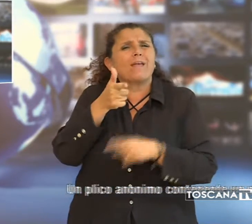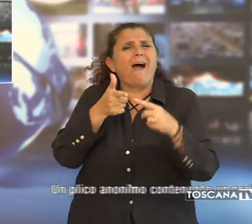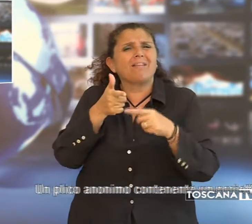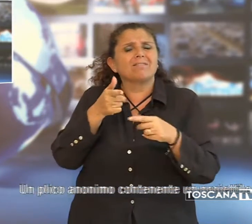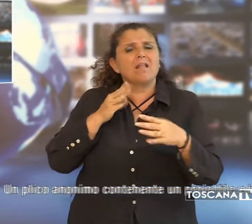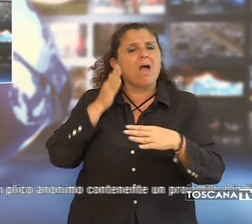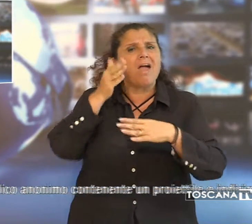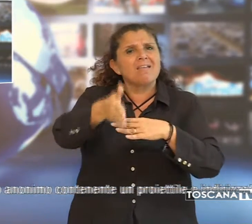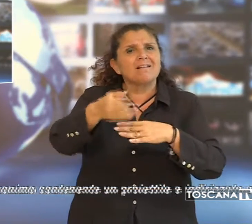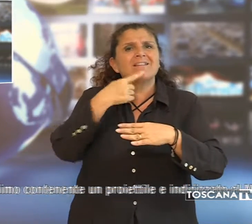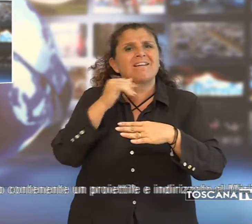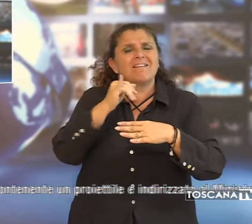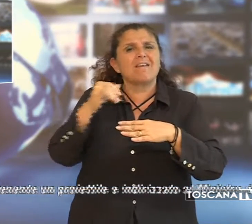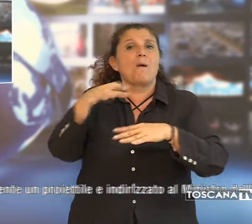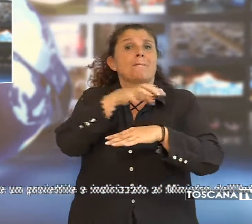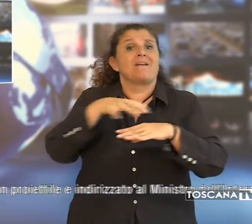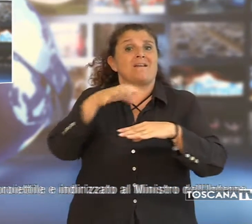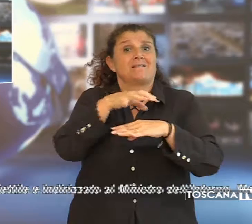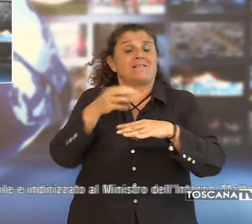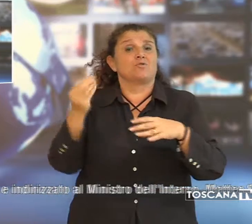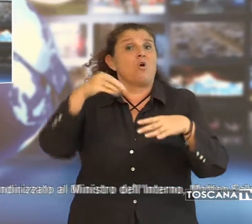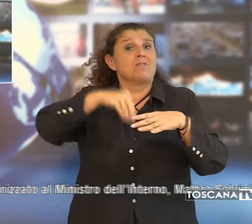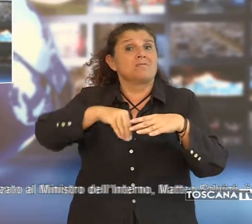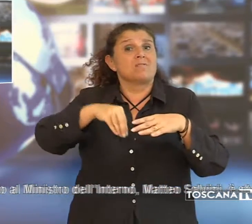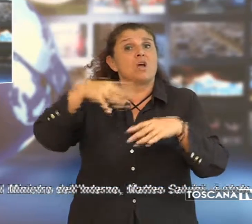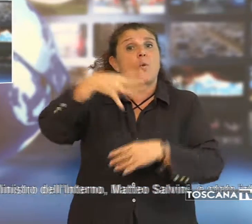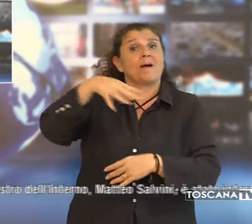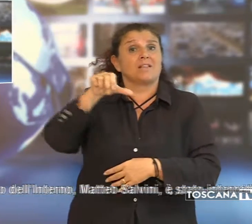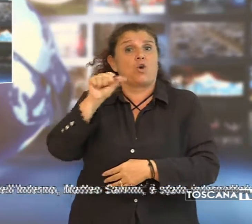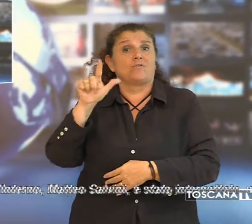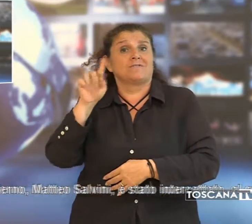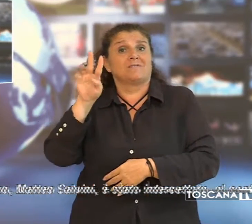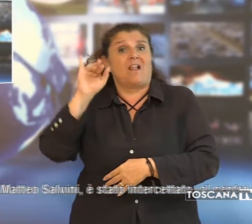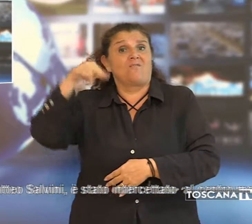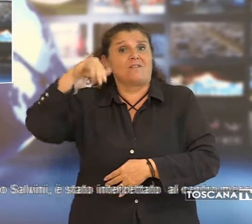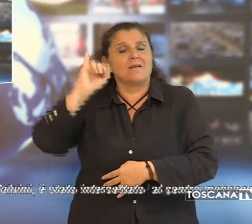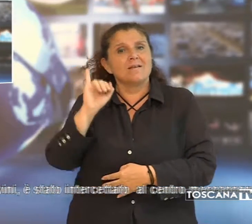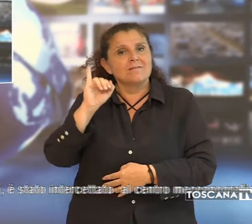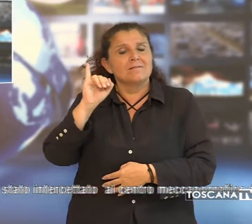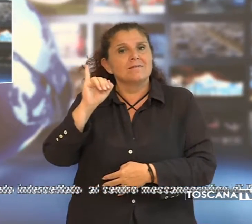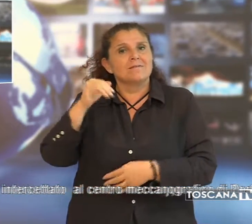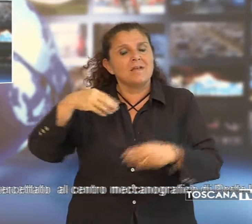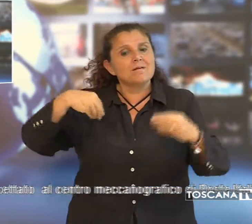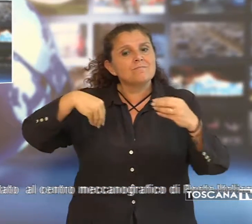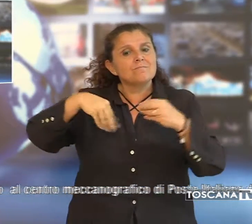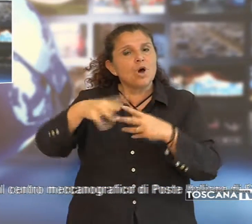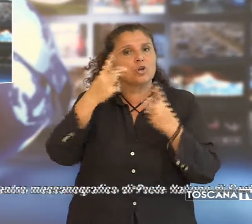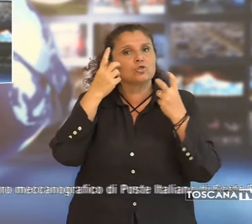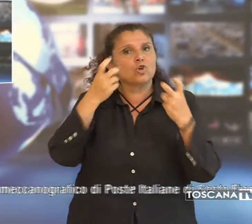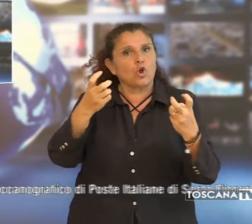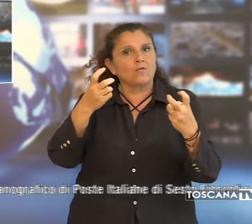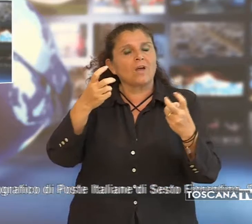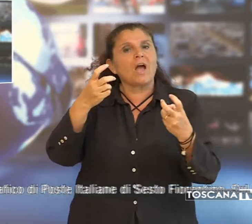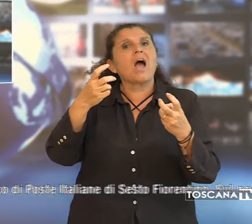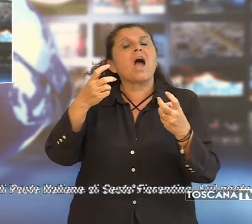indirizzato al ministro dell'interno Matteo Salvini è stato intercettato al